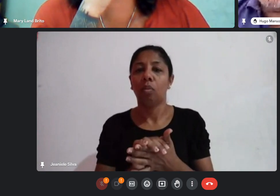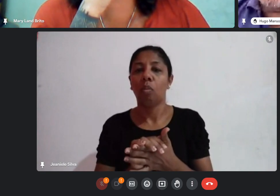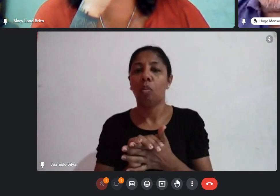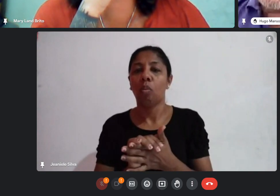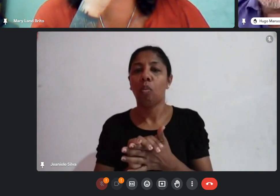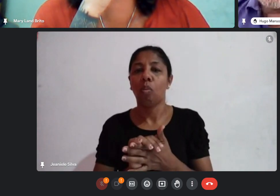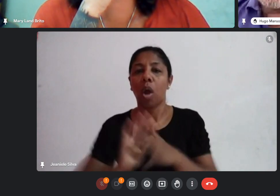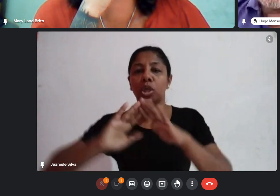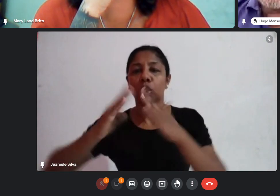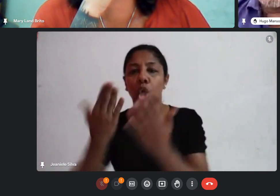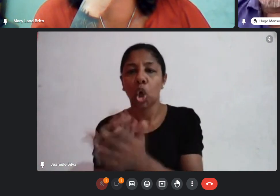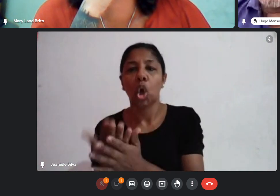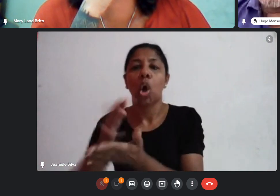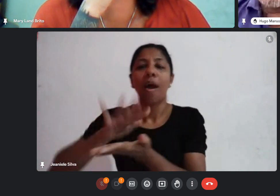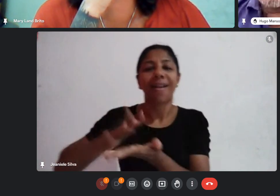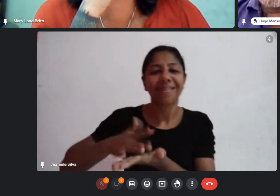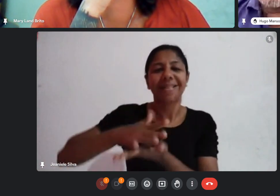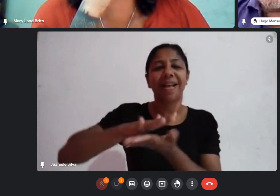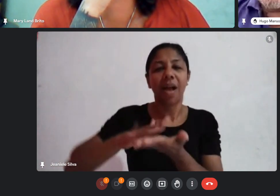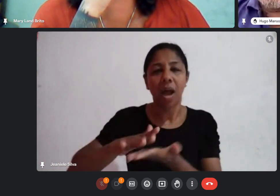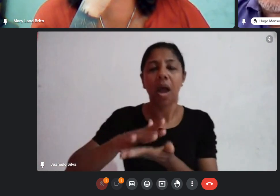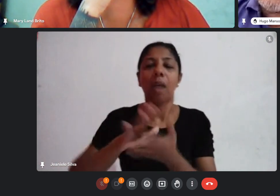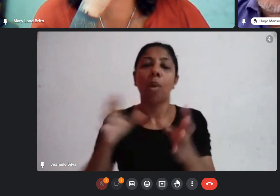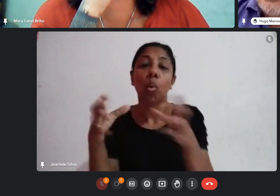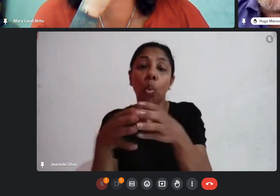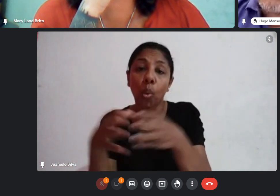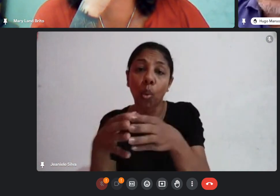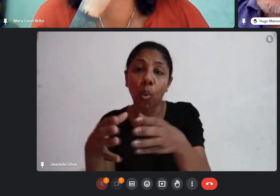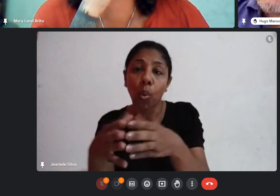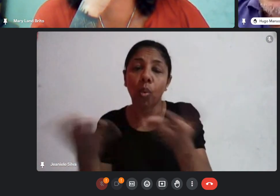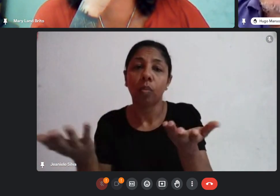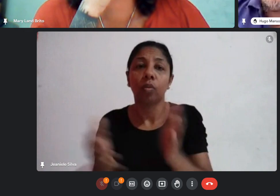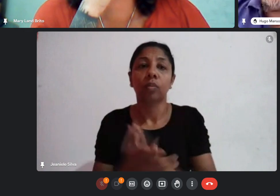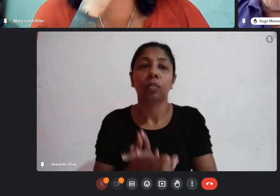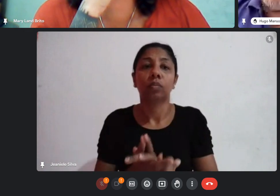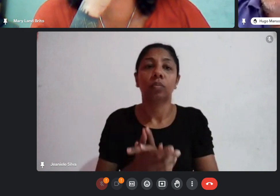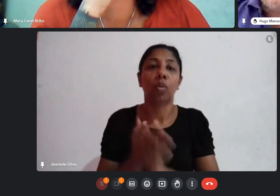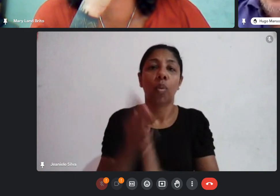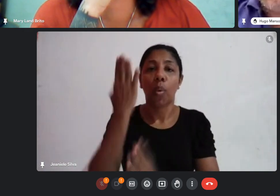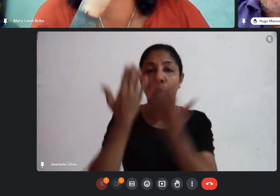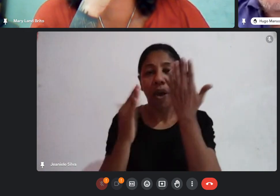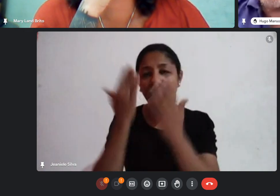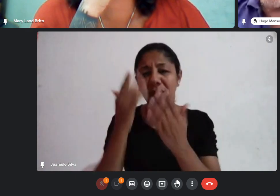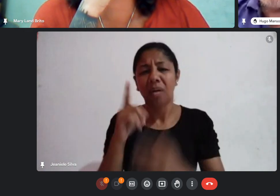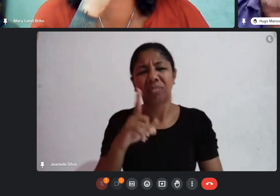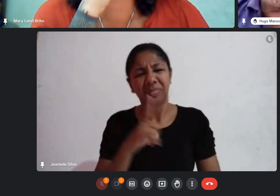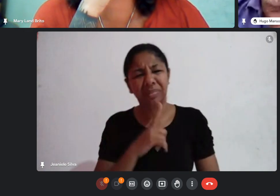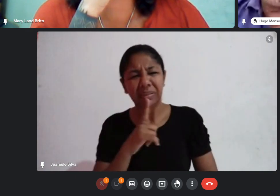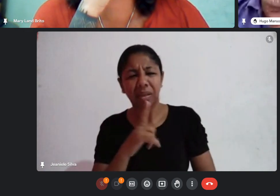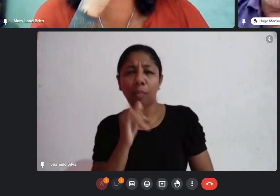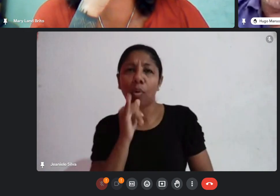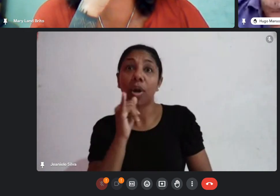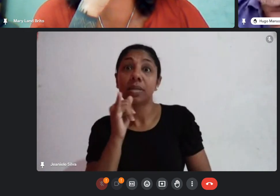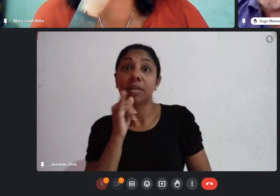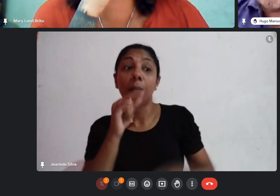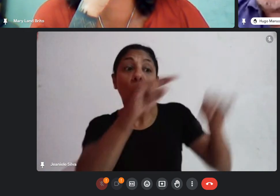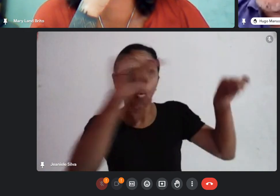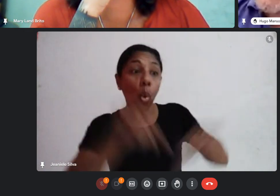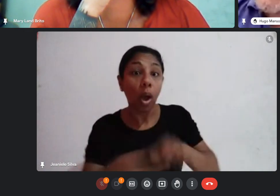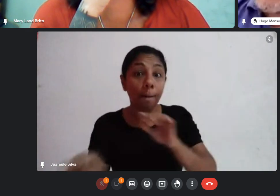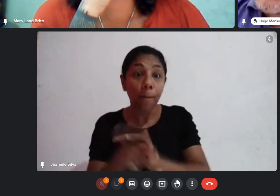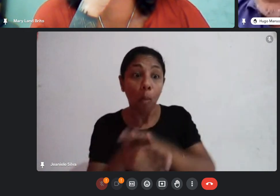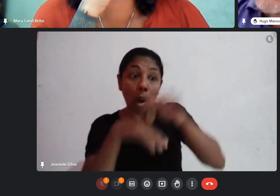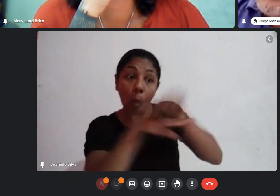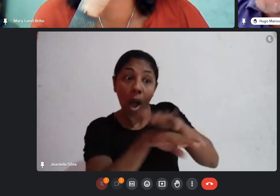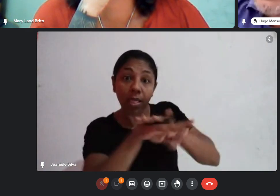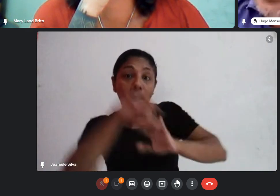grupos de índio no carnaval será que eles tem como guardar os seus equipamentos eu lembro